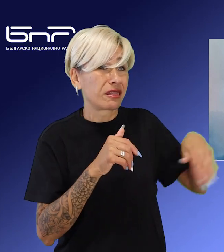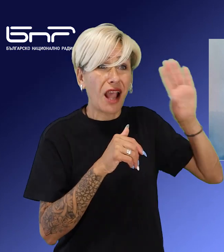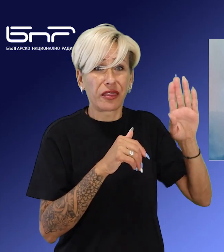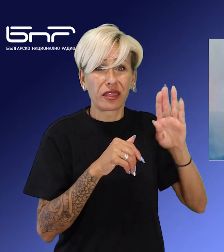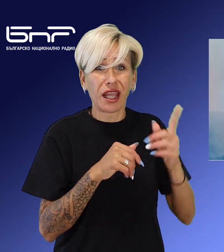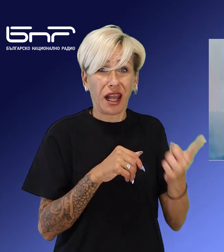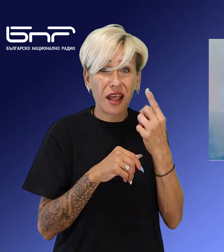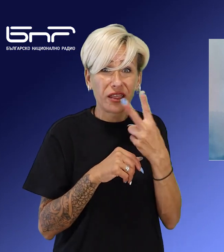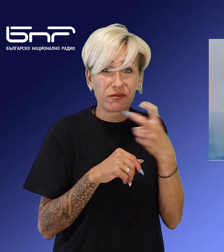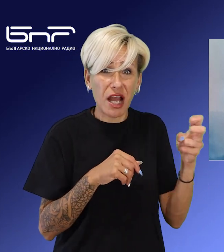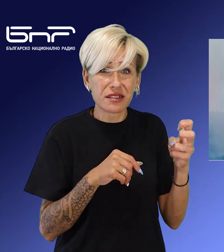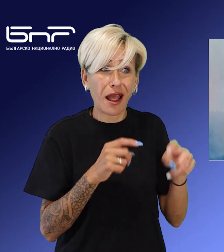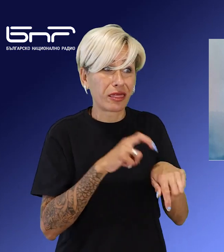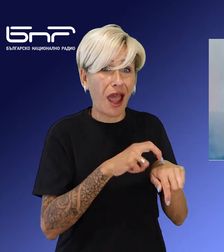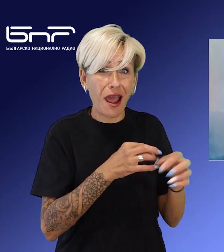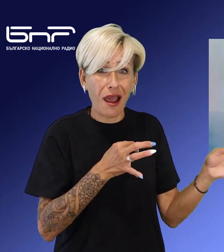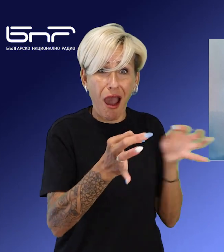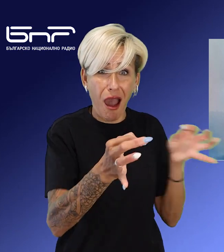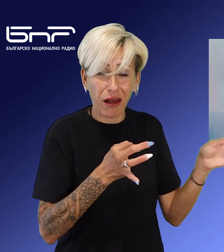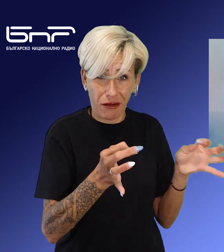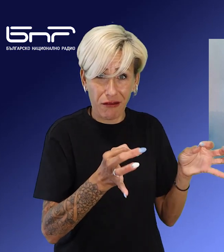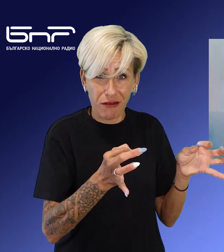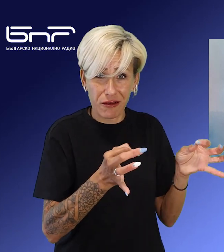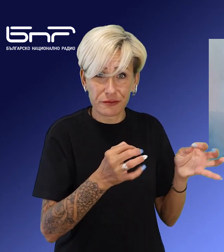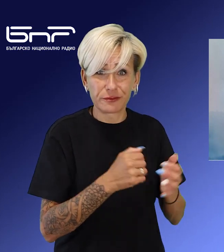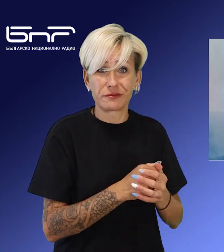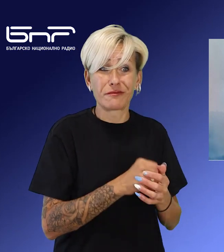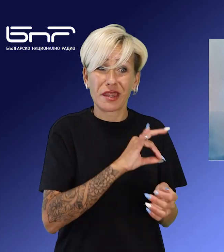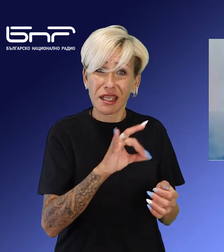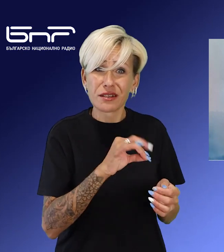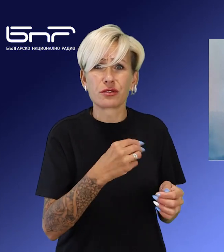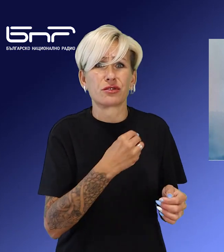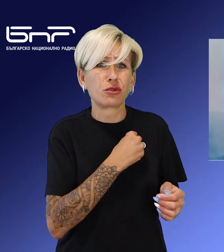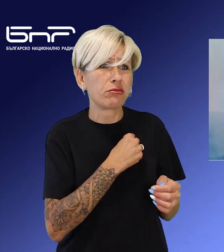декара площ. В гасенето се включиха и доброволци от Пловдив и София.